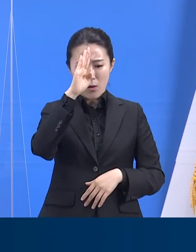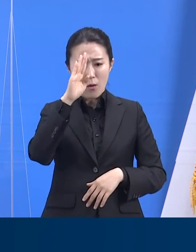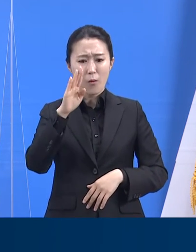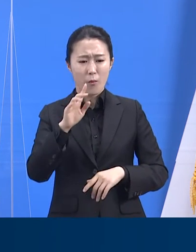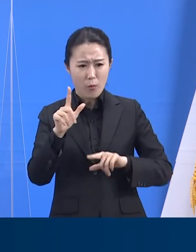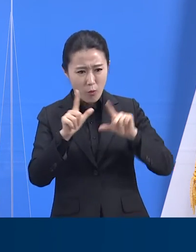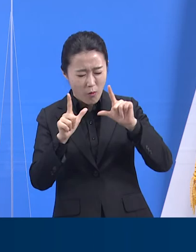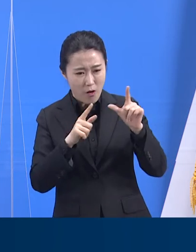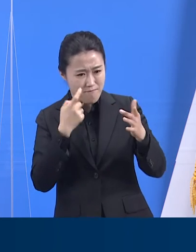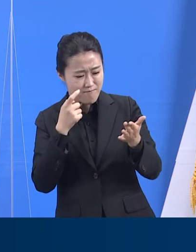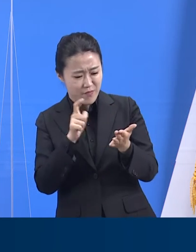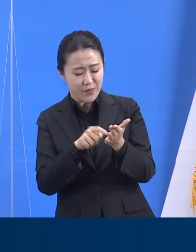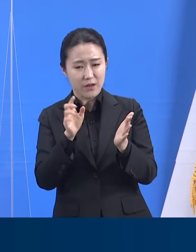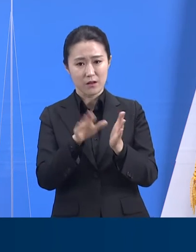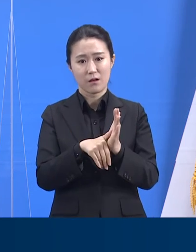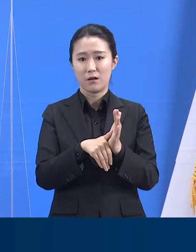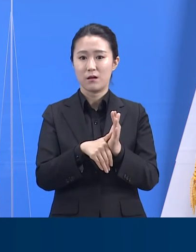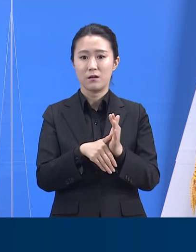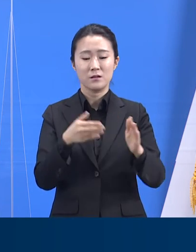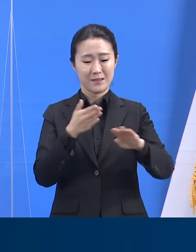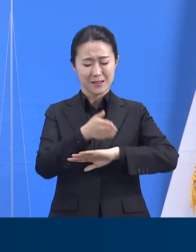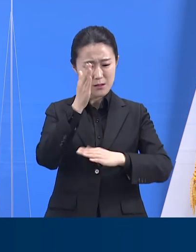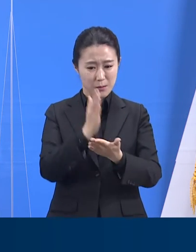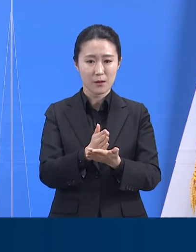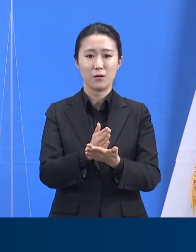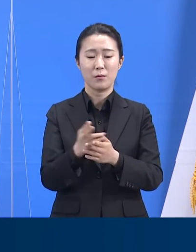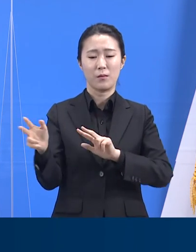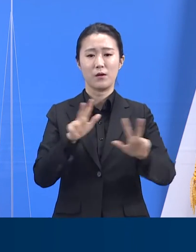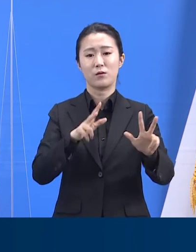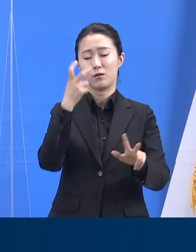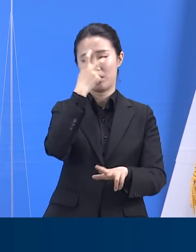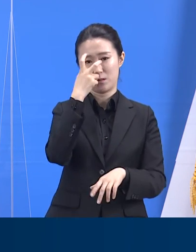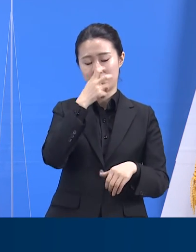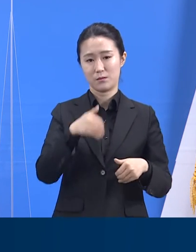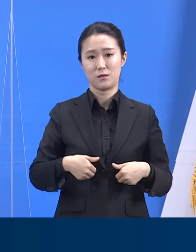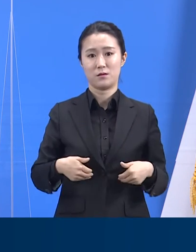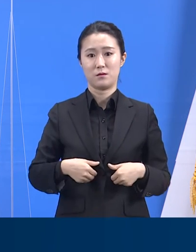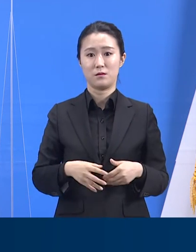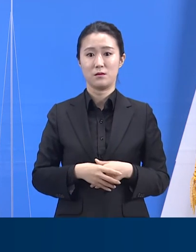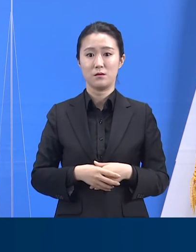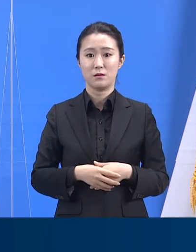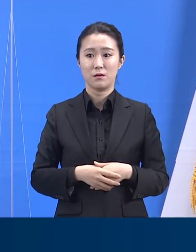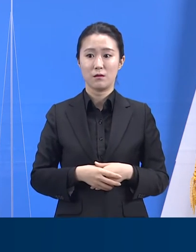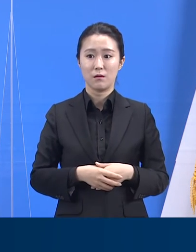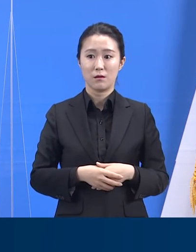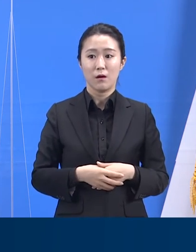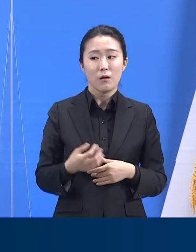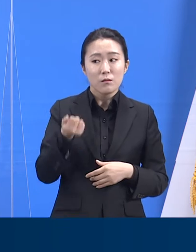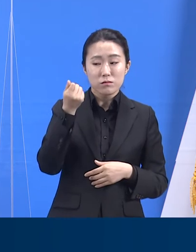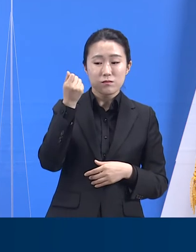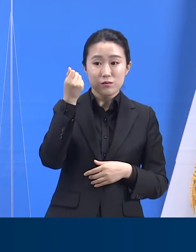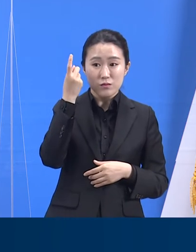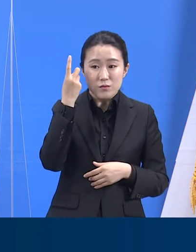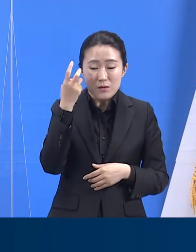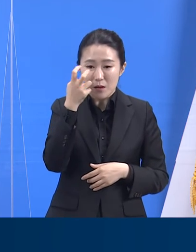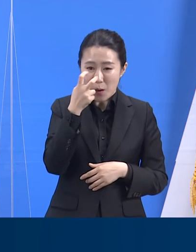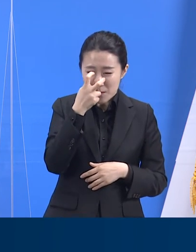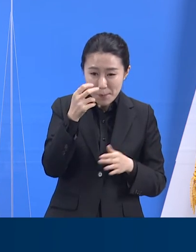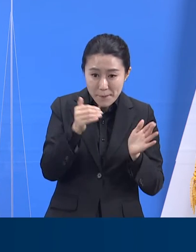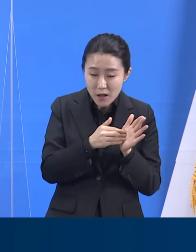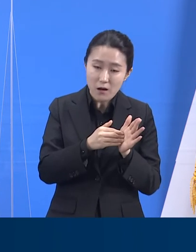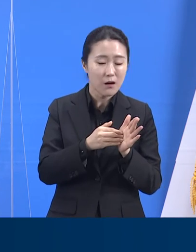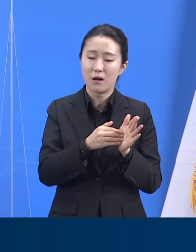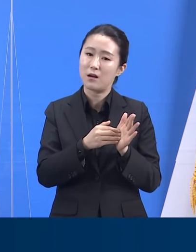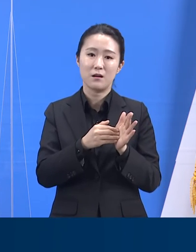방법입니다. 최근에 일제검사를 받았다 해서 주기적으로 선체검사를 받는 대상이라고 해서